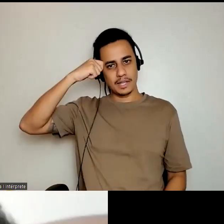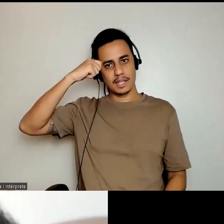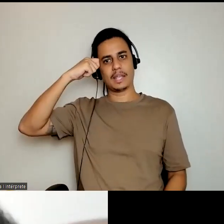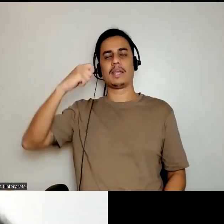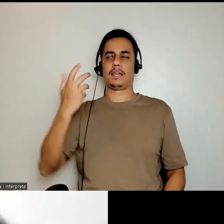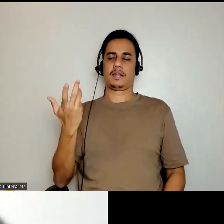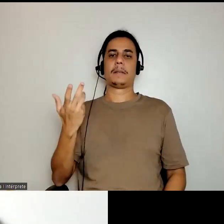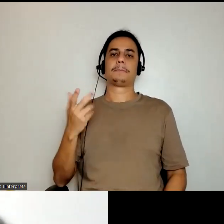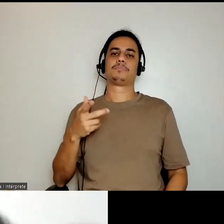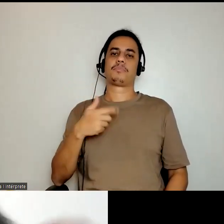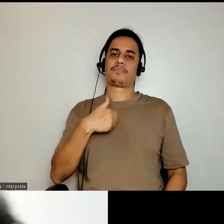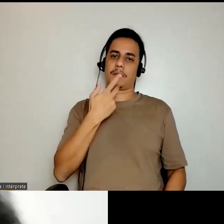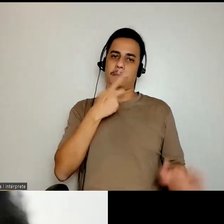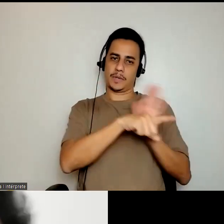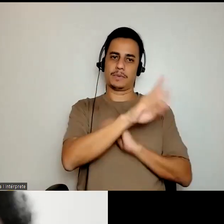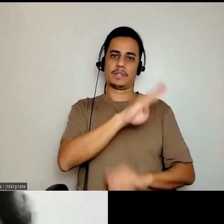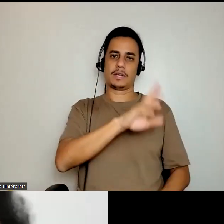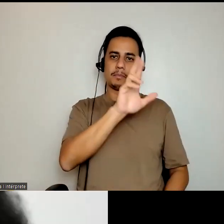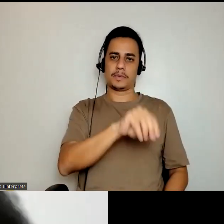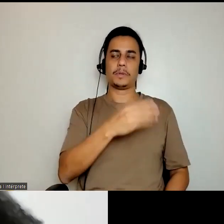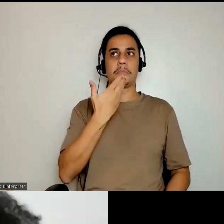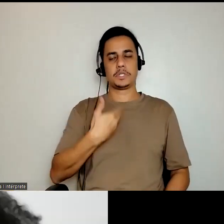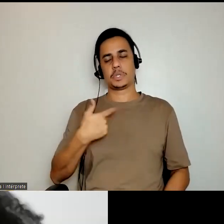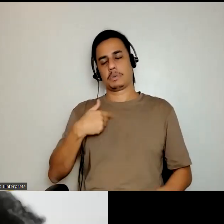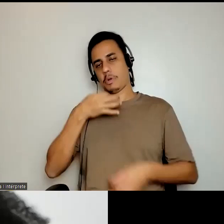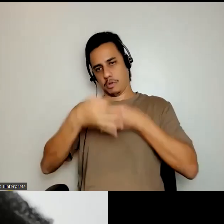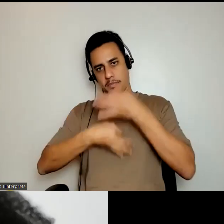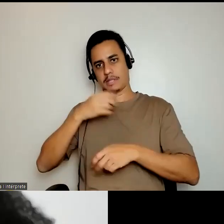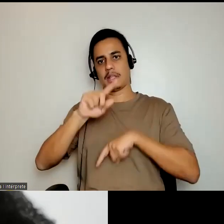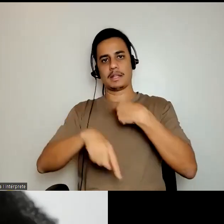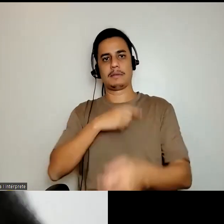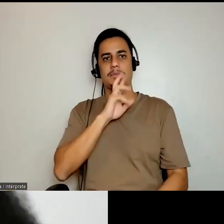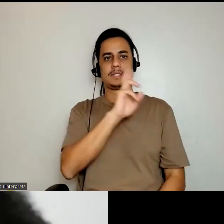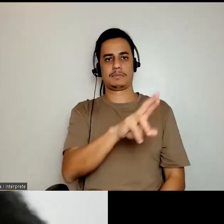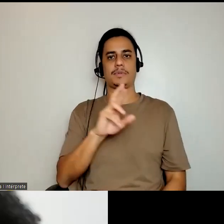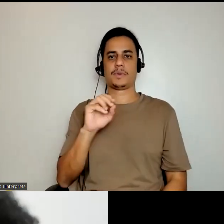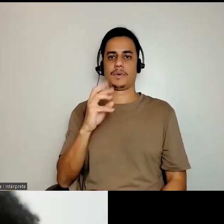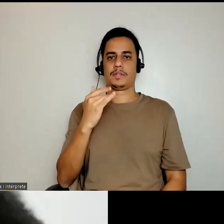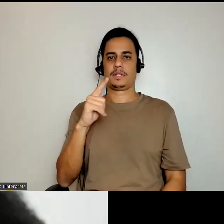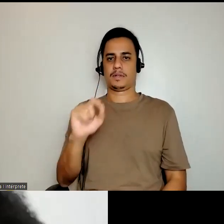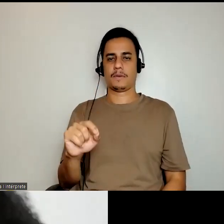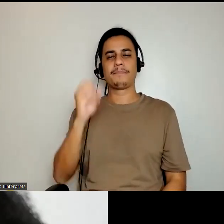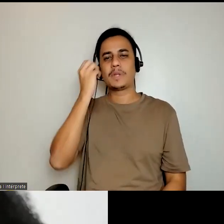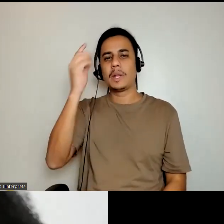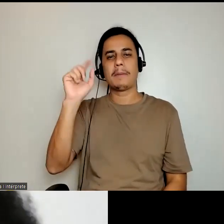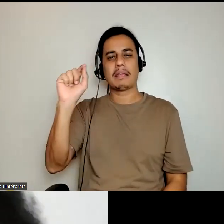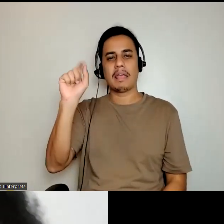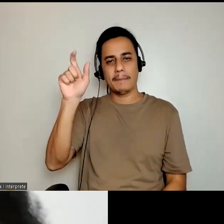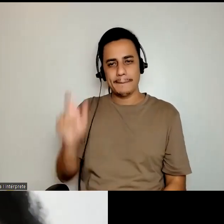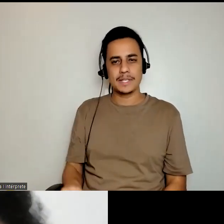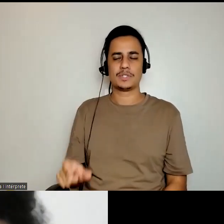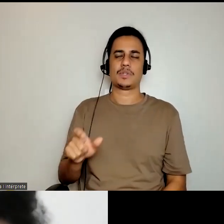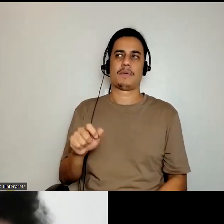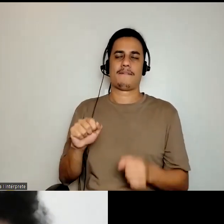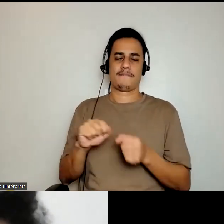apesar que foi falado para a Bruno, eu pedi para comentar, e depois respondo o Rodrigo. Eu não me lembro o nome da pessoa que falou,